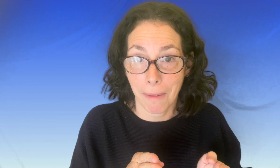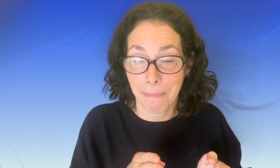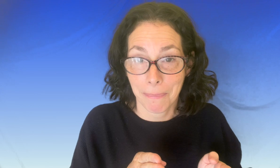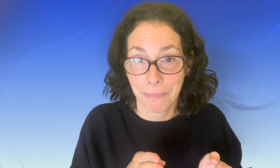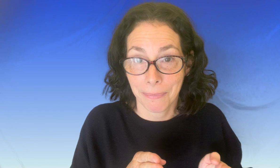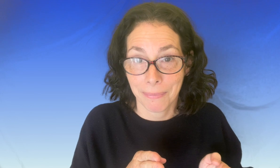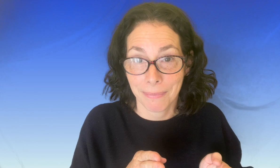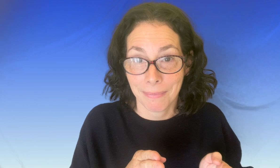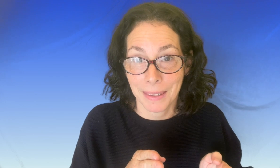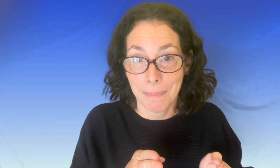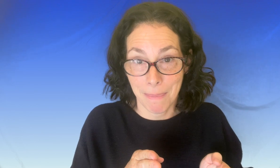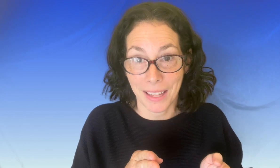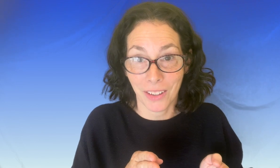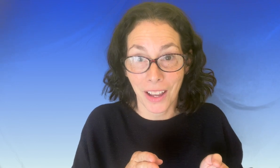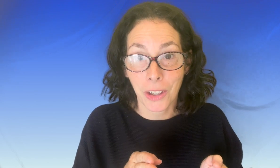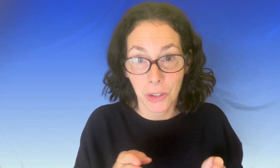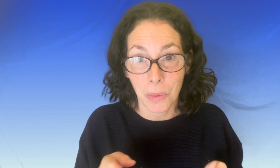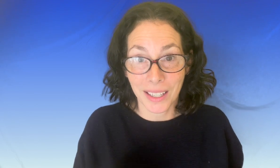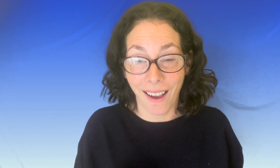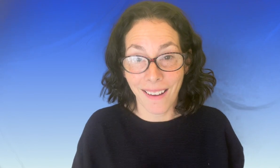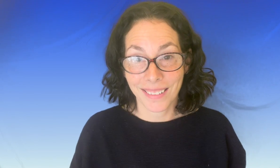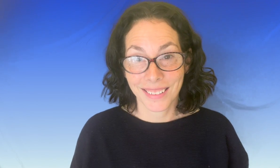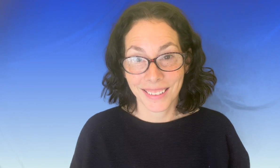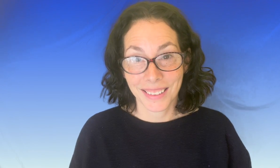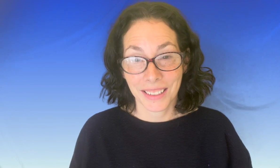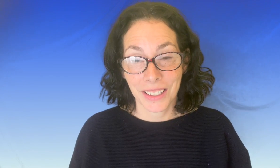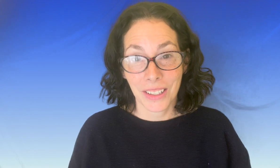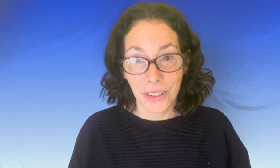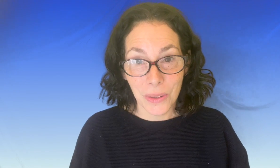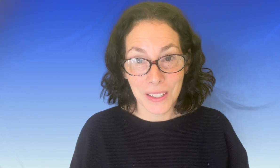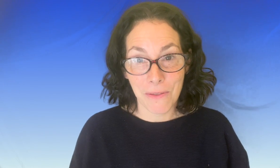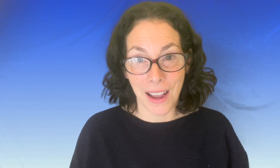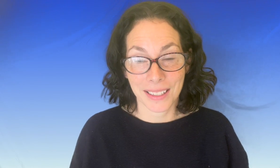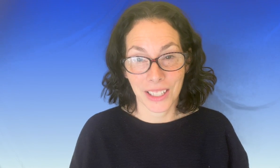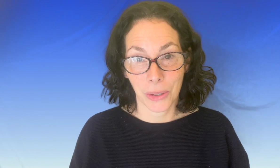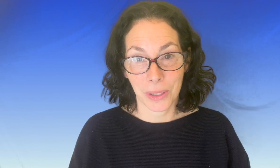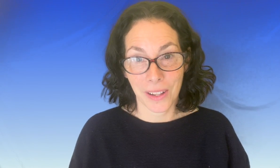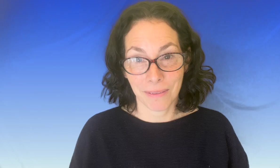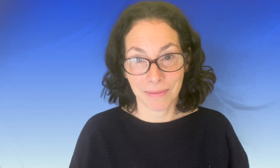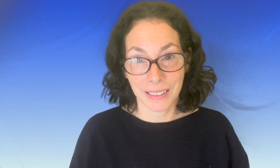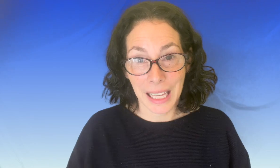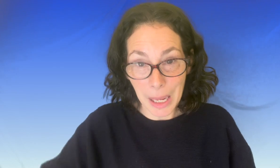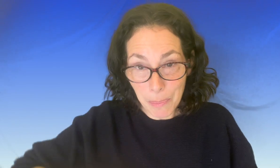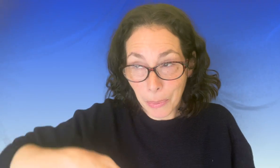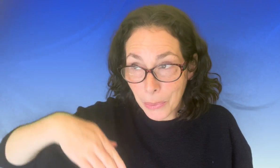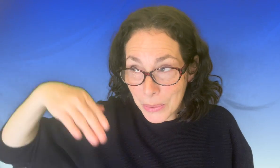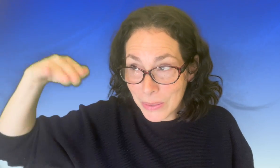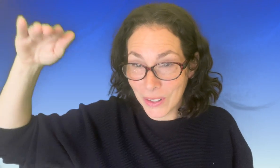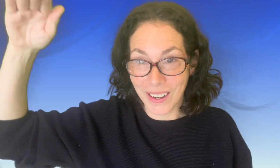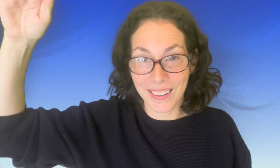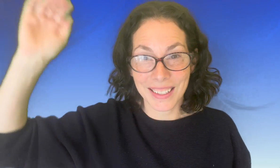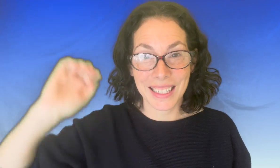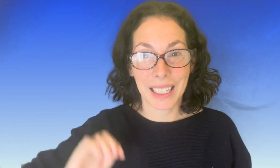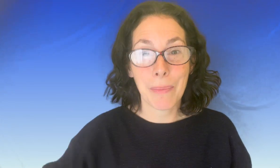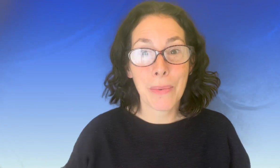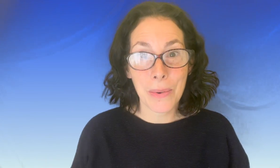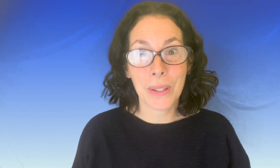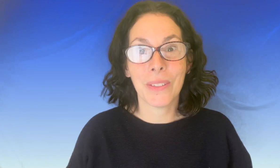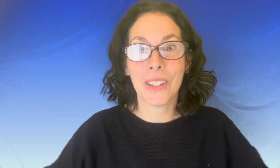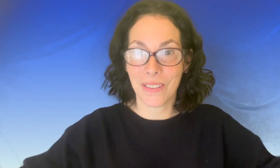maintenant que tu es grand tu sais faire ces choses là et plus tu vas grandir et plus tu vas devenir